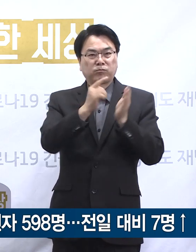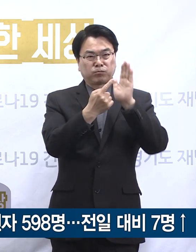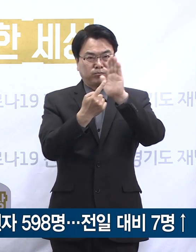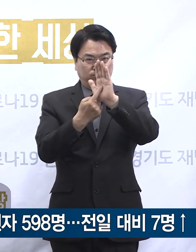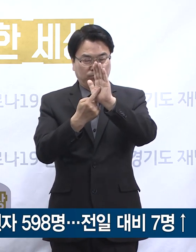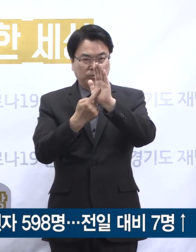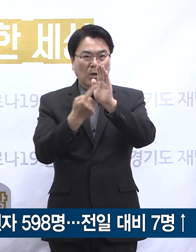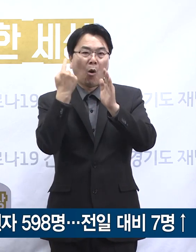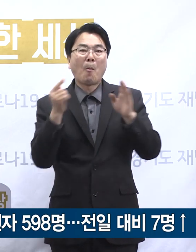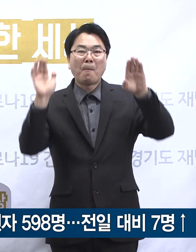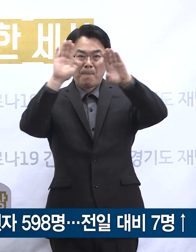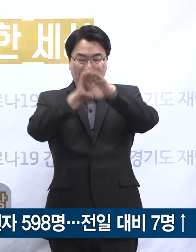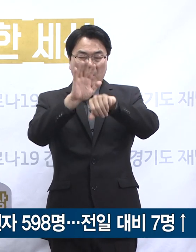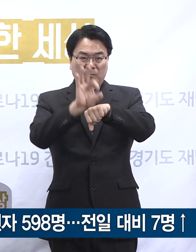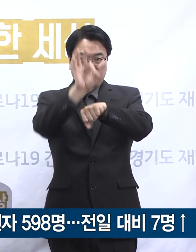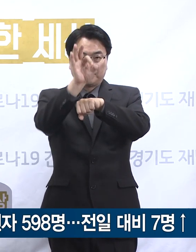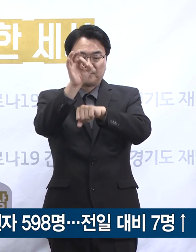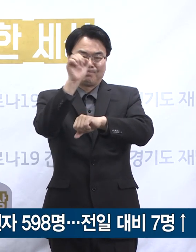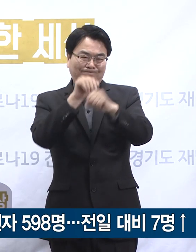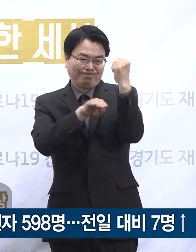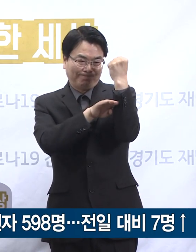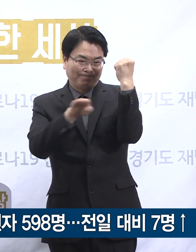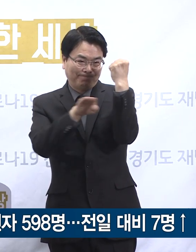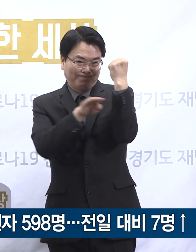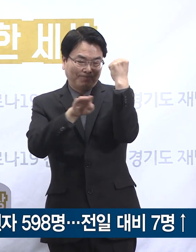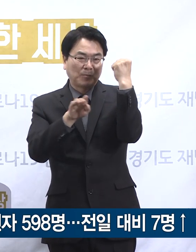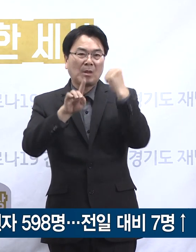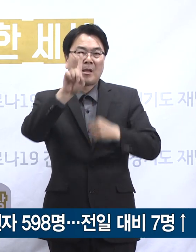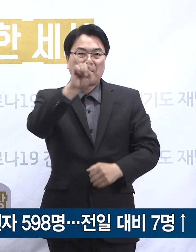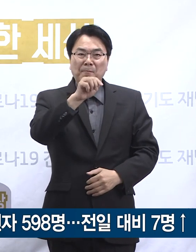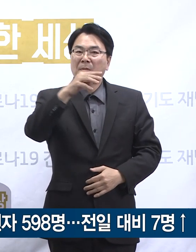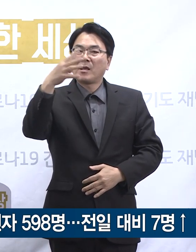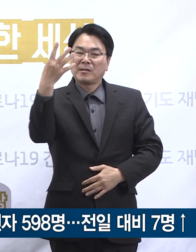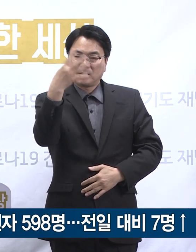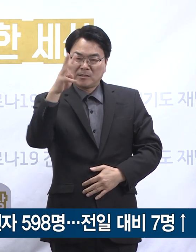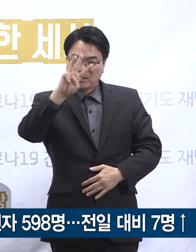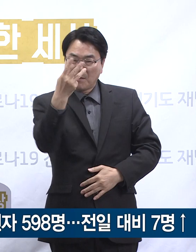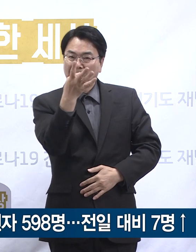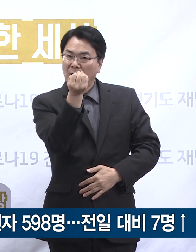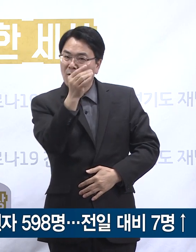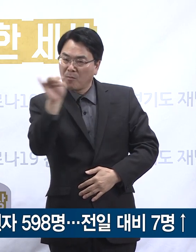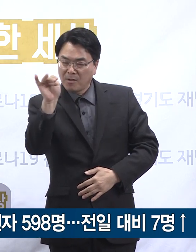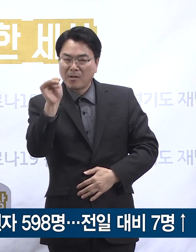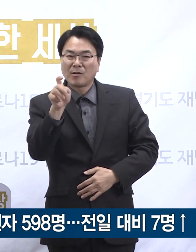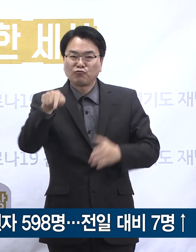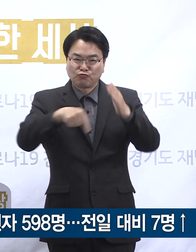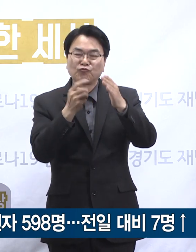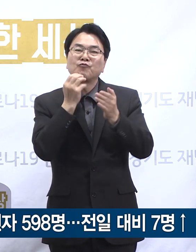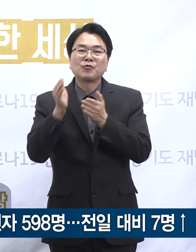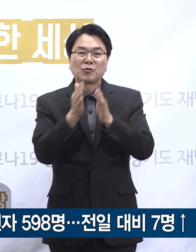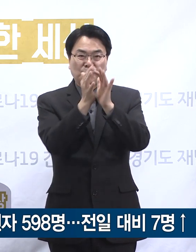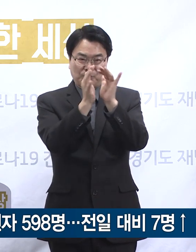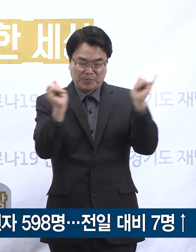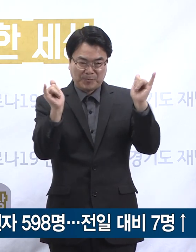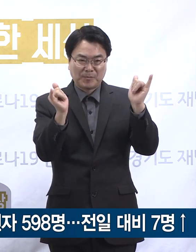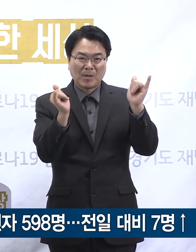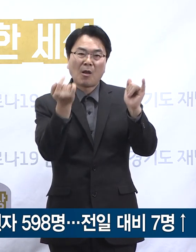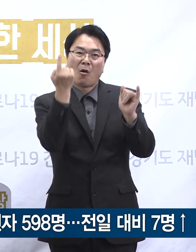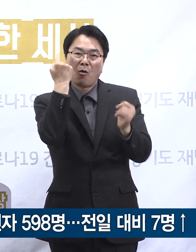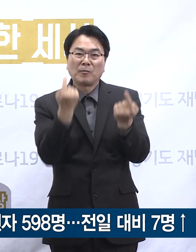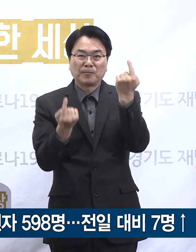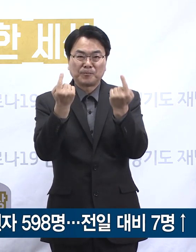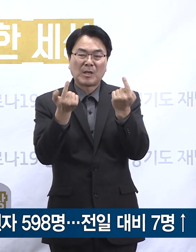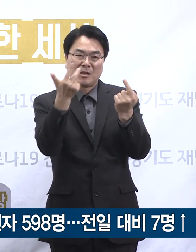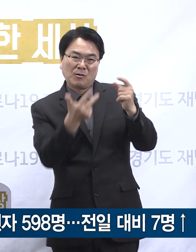0시 기준 전국의 확진자 수는 총 1만 384명이며 이 중 경기도 확진자 수는 전일 오전 0시